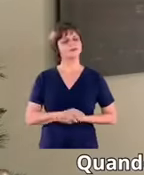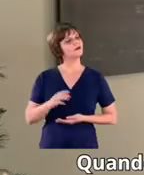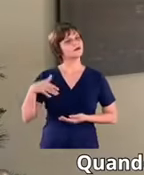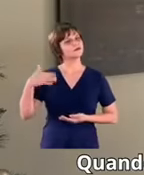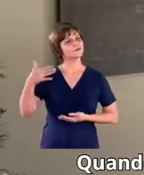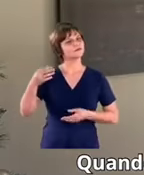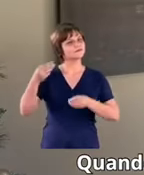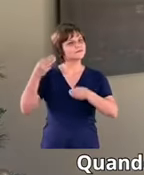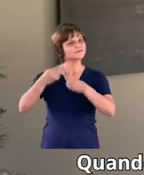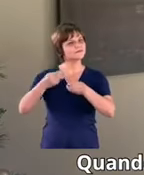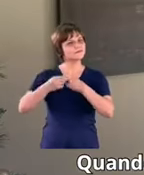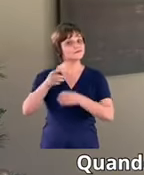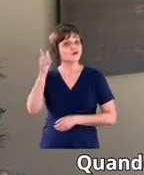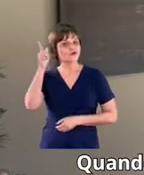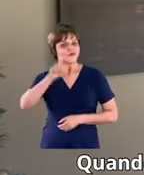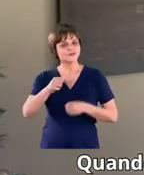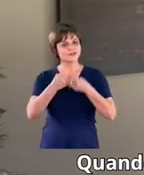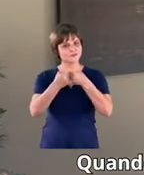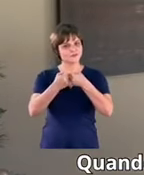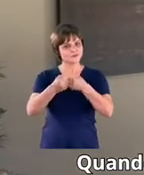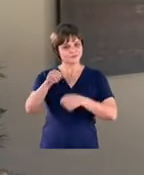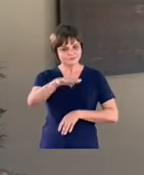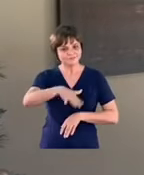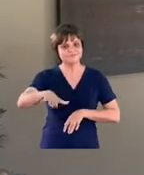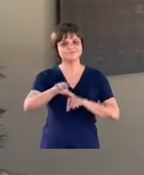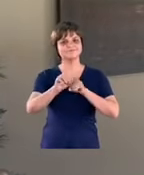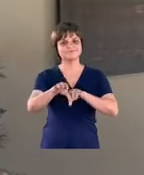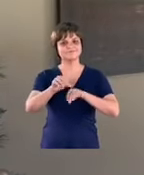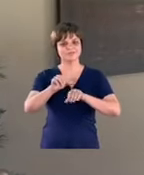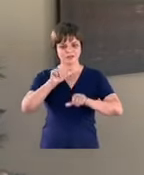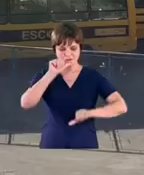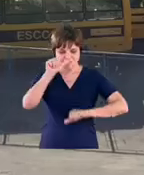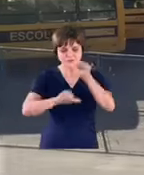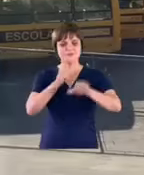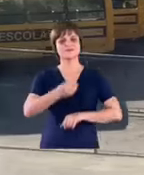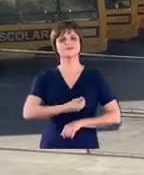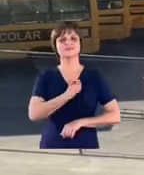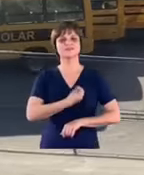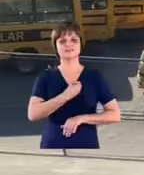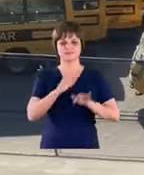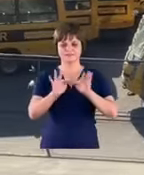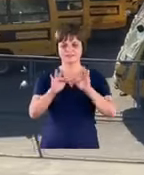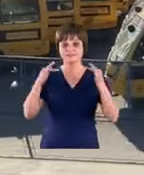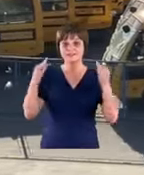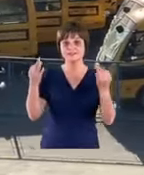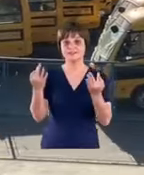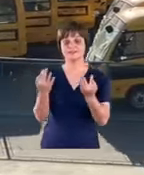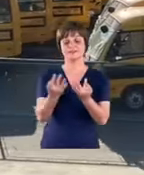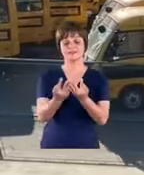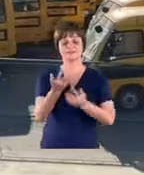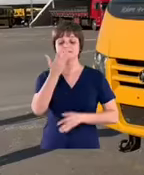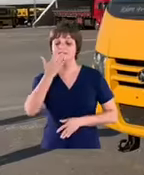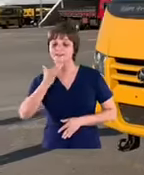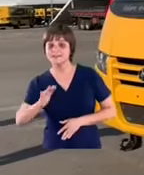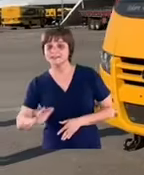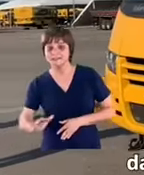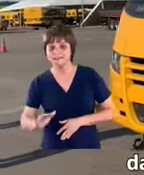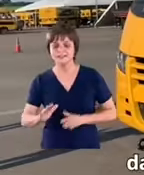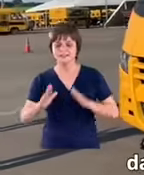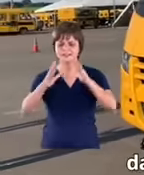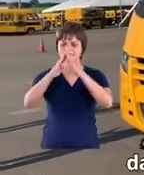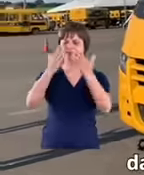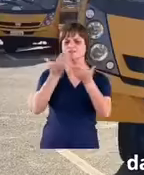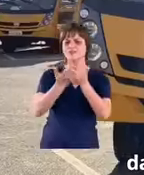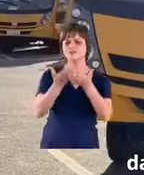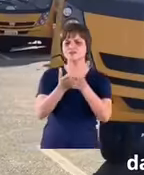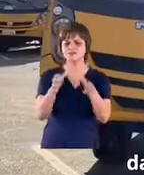Quando um município recebe um ônibus escolar, muda a vida de muita gente. Muda a vida dos pais, das crianças,